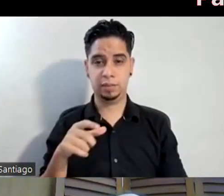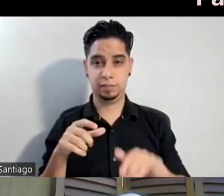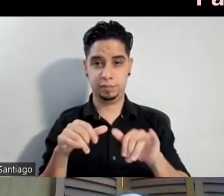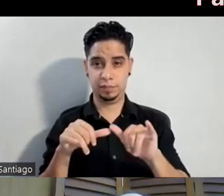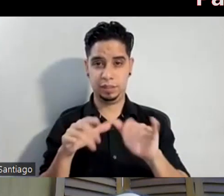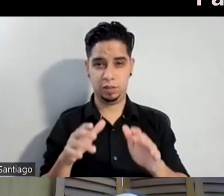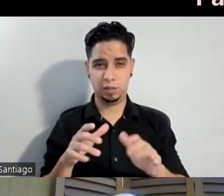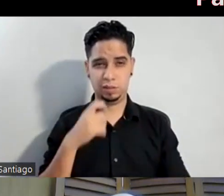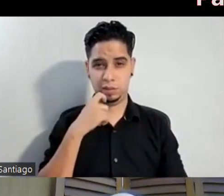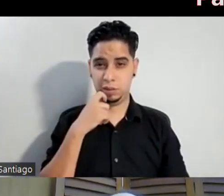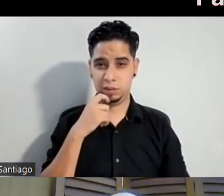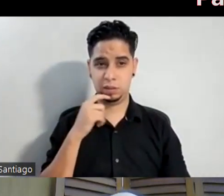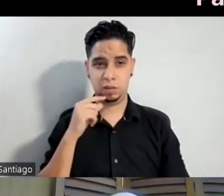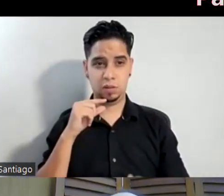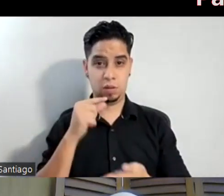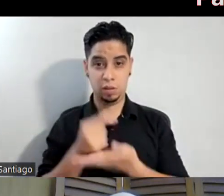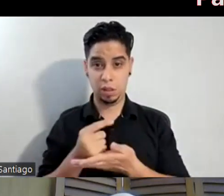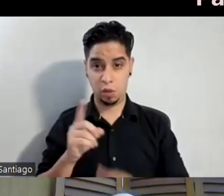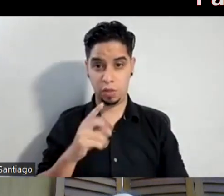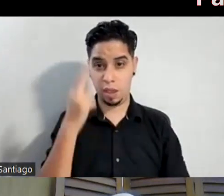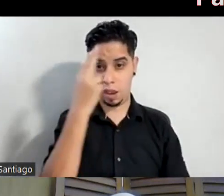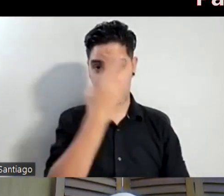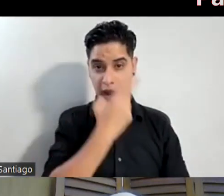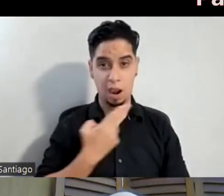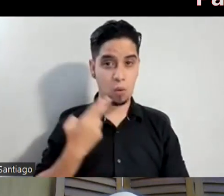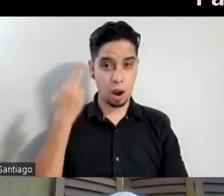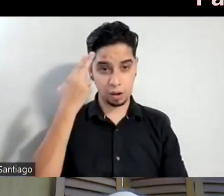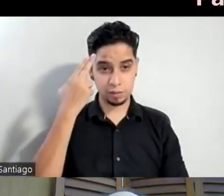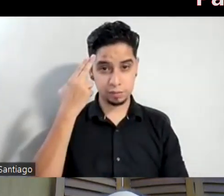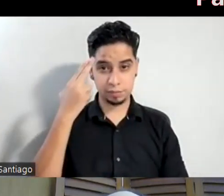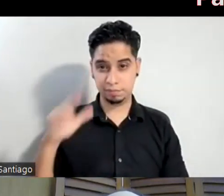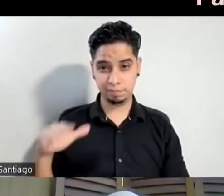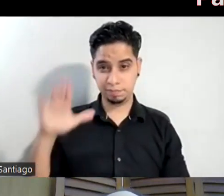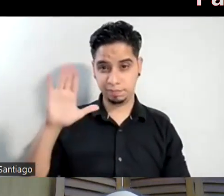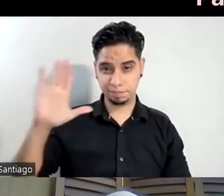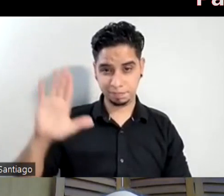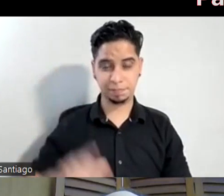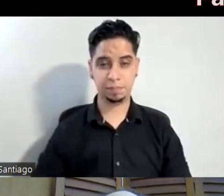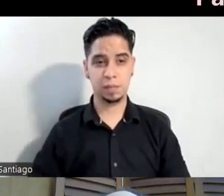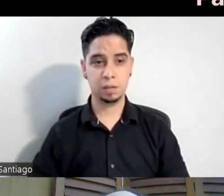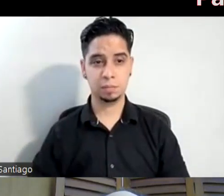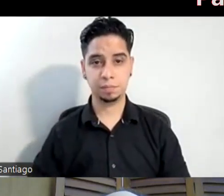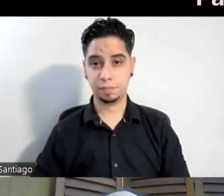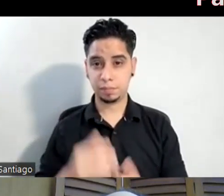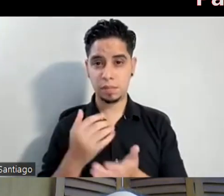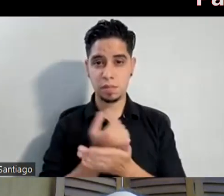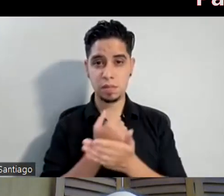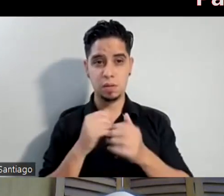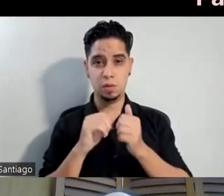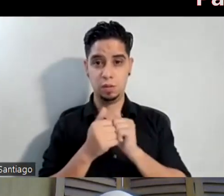viene de Hawái. Él es creado en Hawái y entonces gana un concurso en Chicago. se